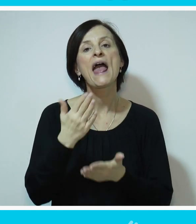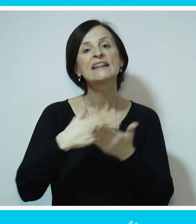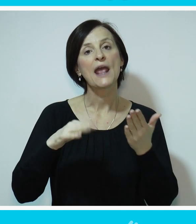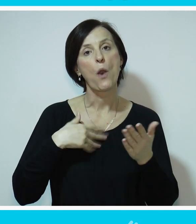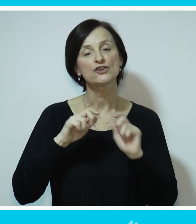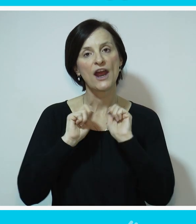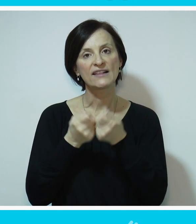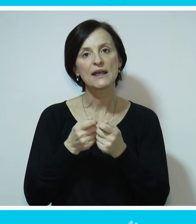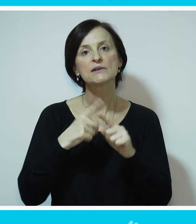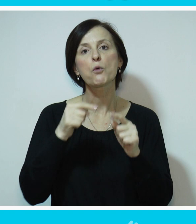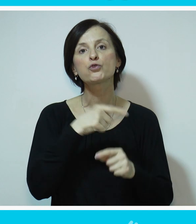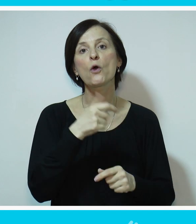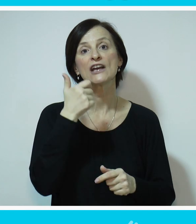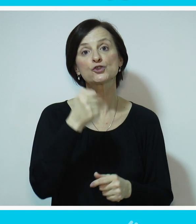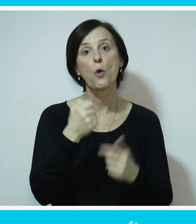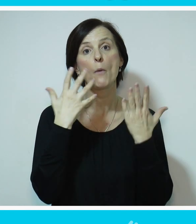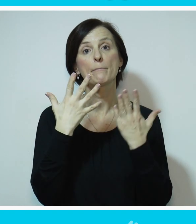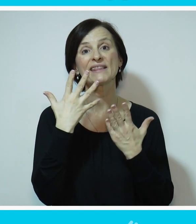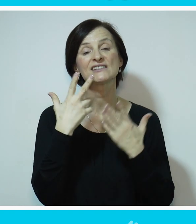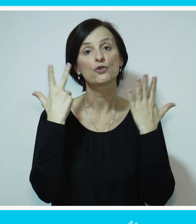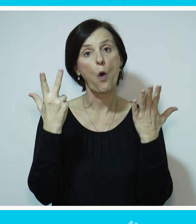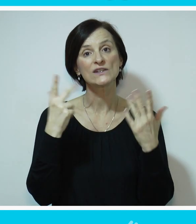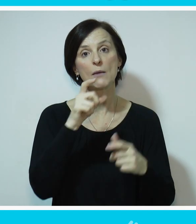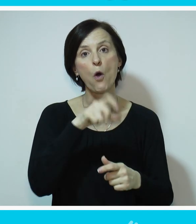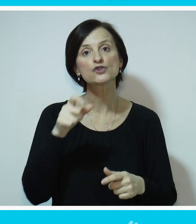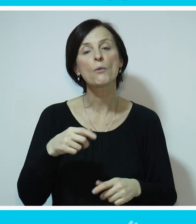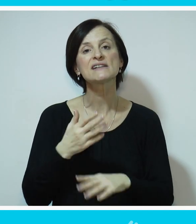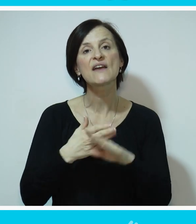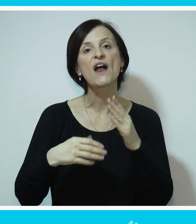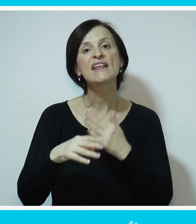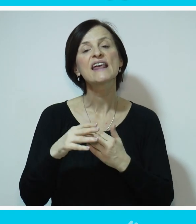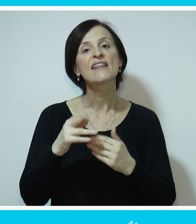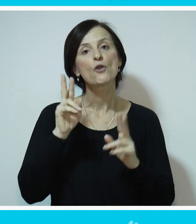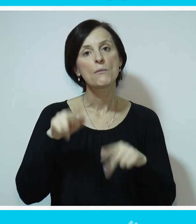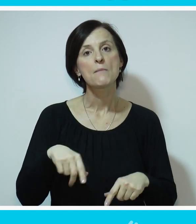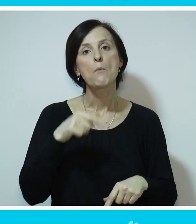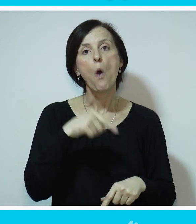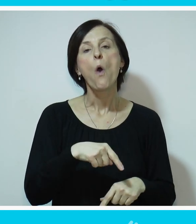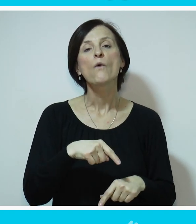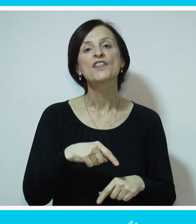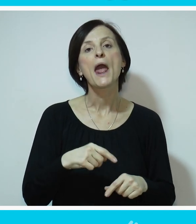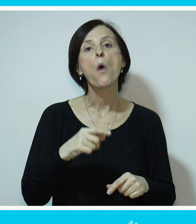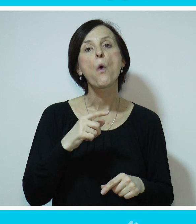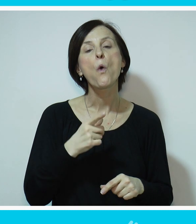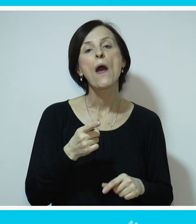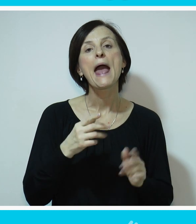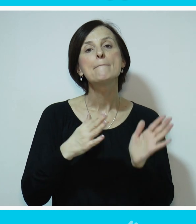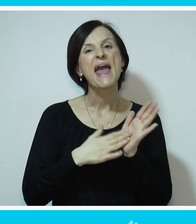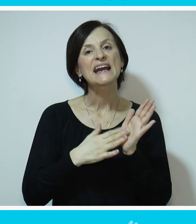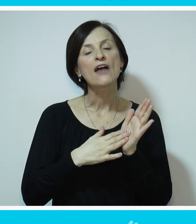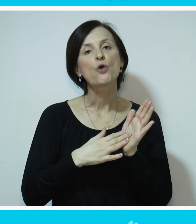tima. I rezultat toga je 158 osoba sa invaliditetom koje mi imamo u Mercator S sistemu. Samo